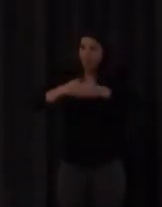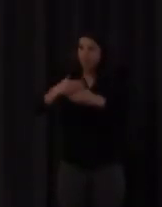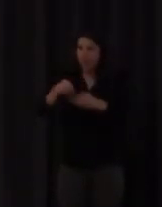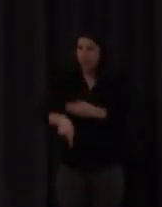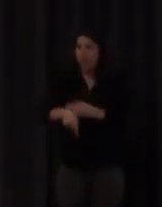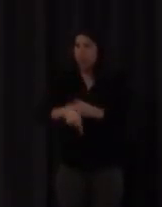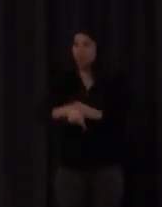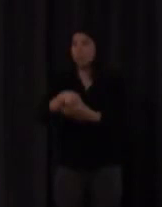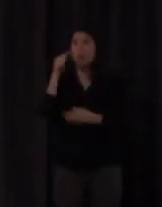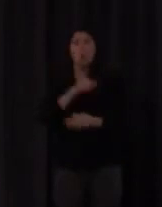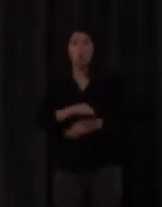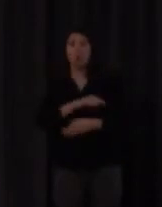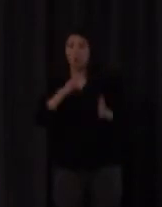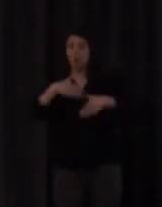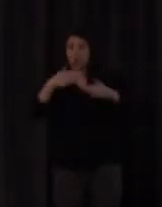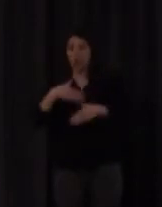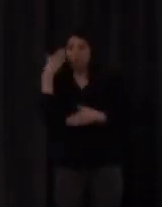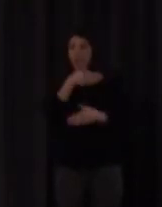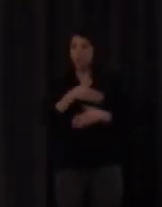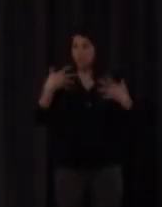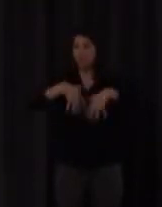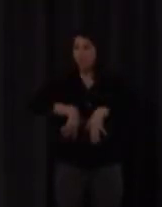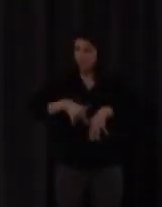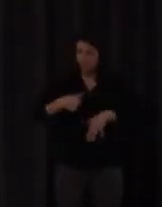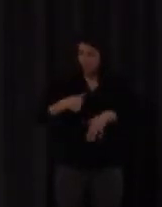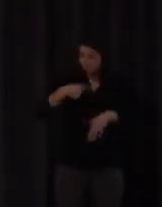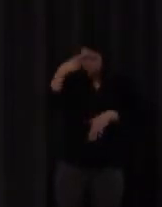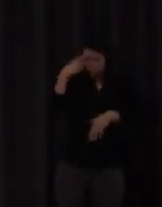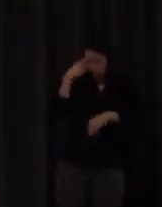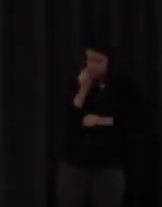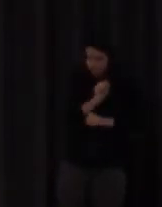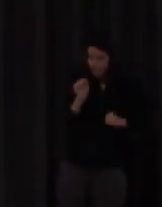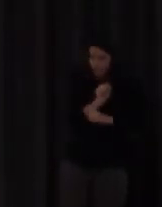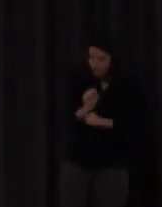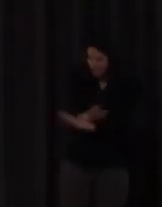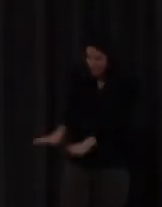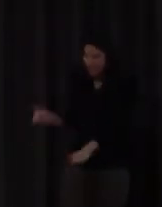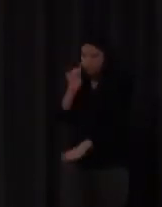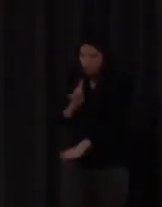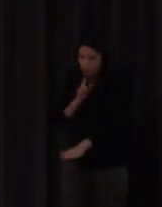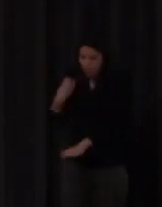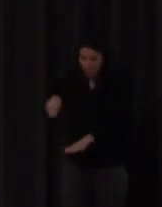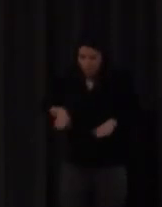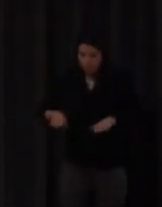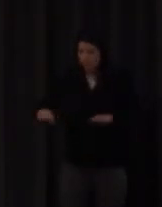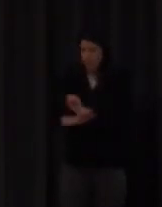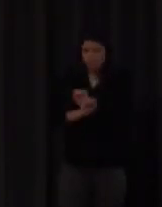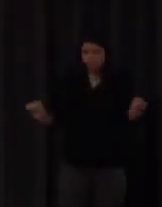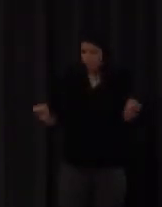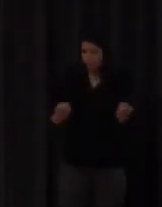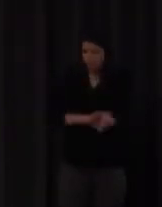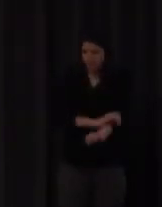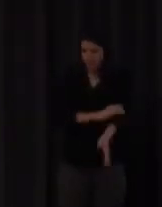digo claro cómo van a es imposible que lleguen al menos por la misma vía mis alumnos sordos por ahí sé soy